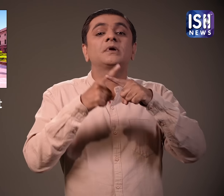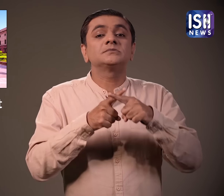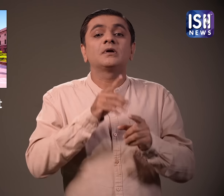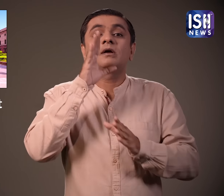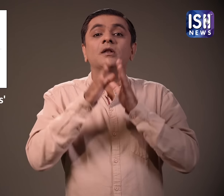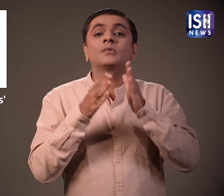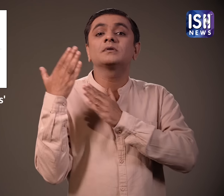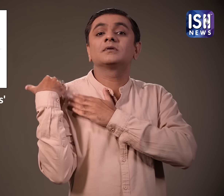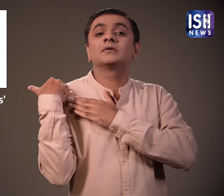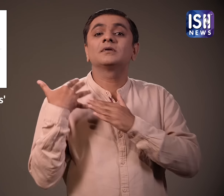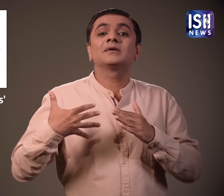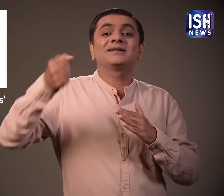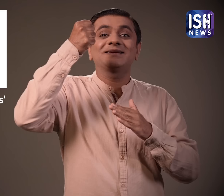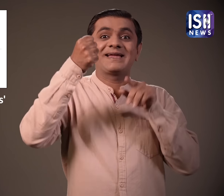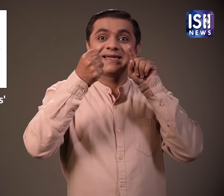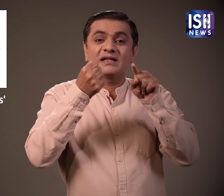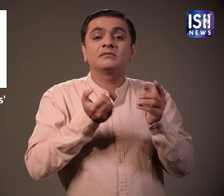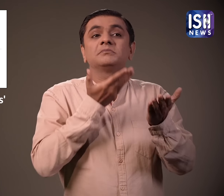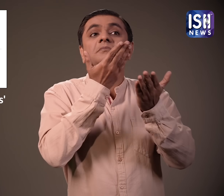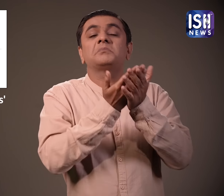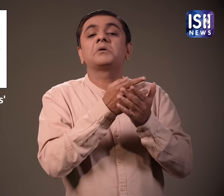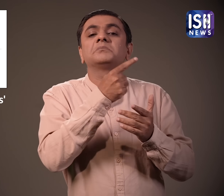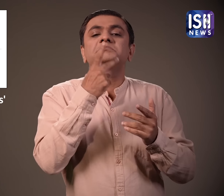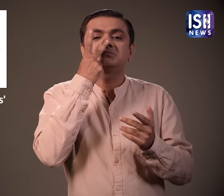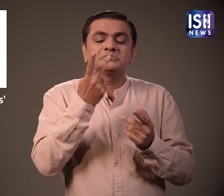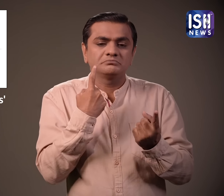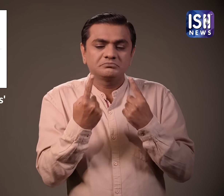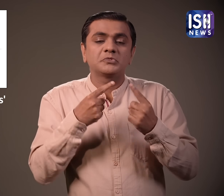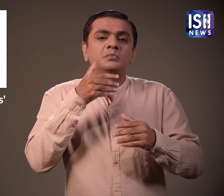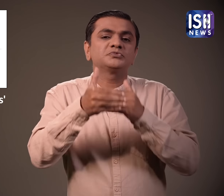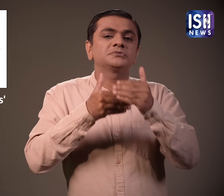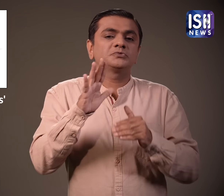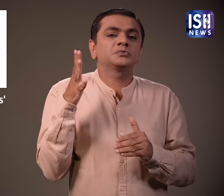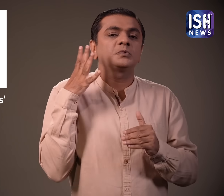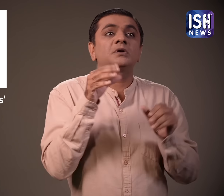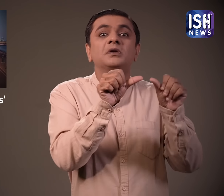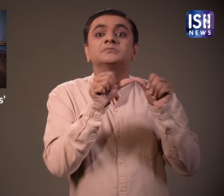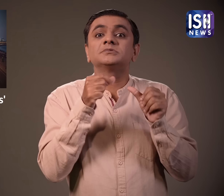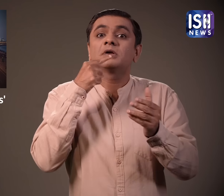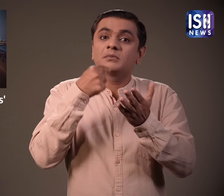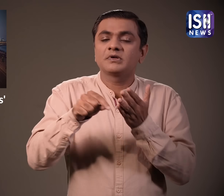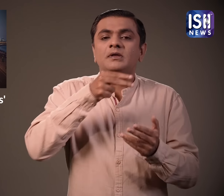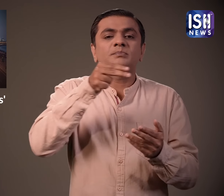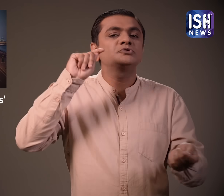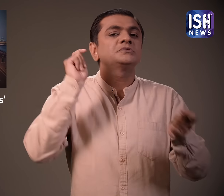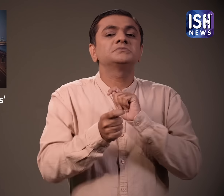जाएगा।